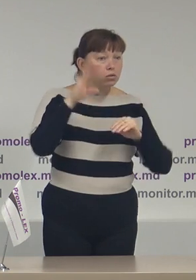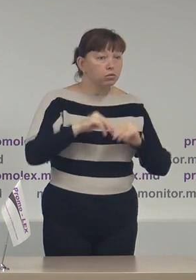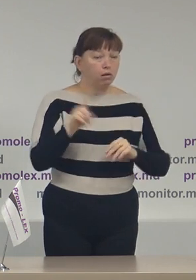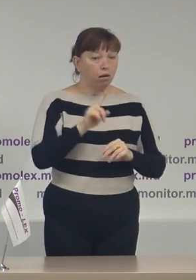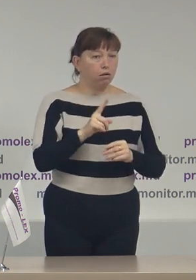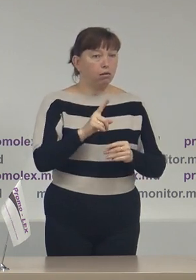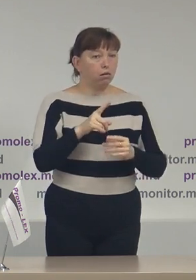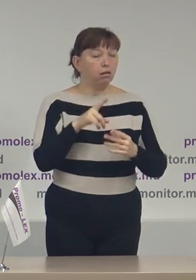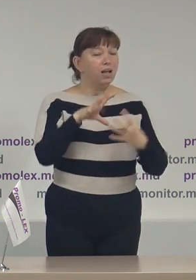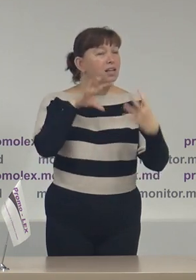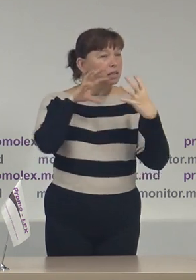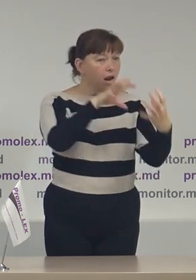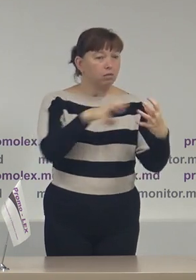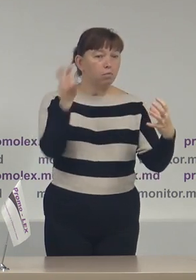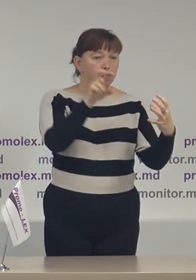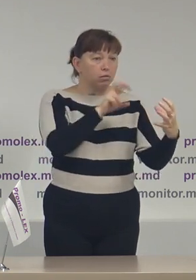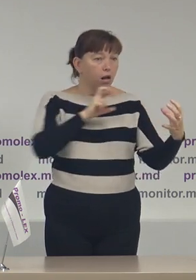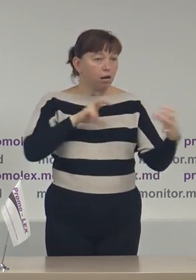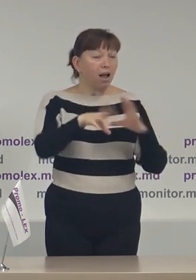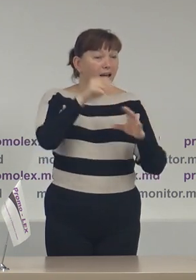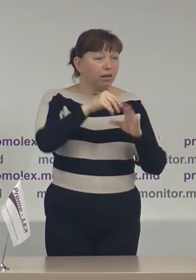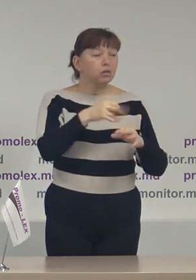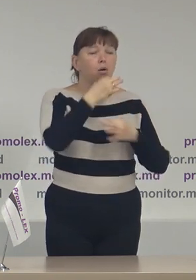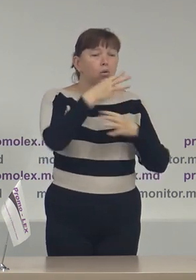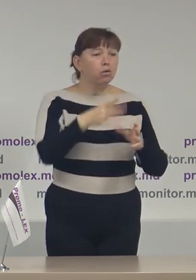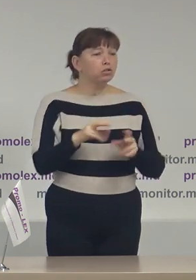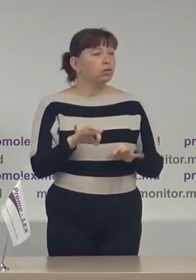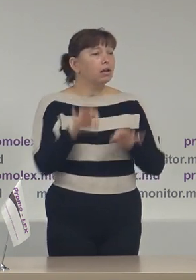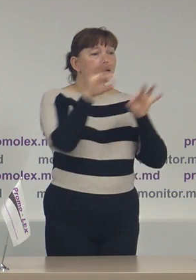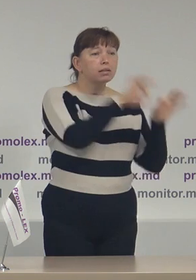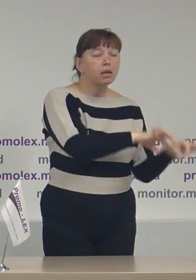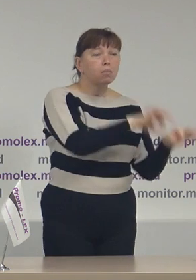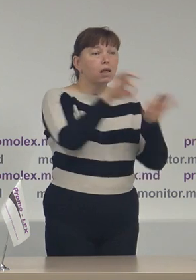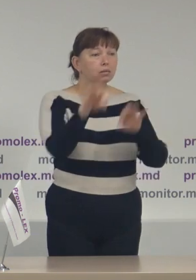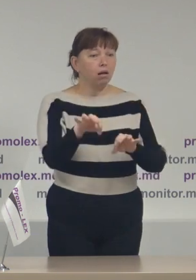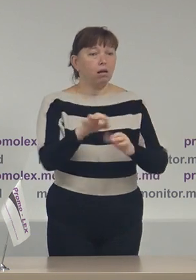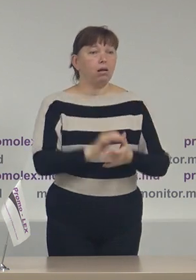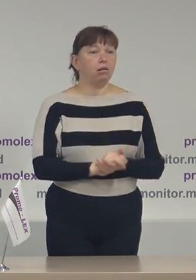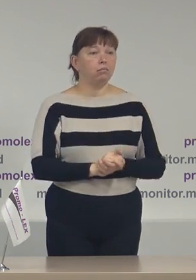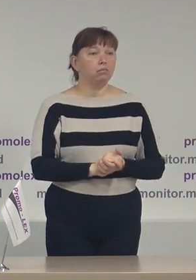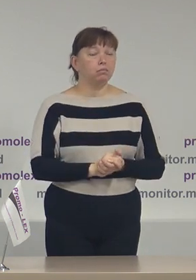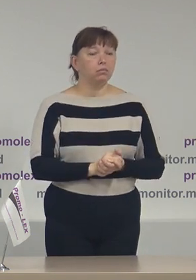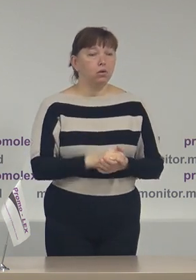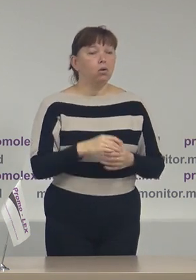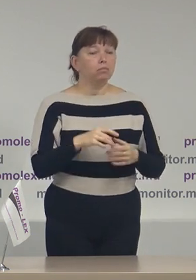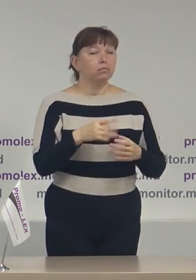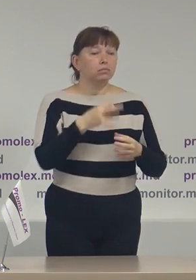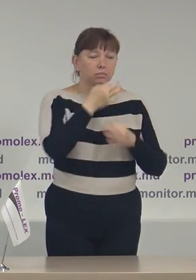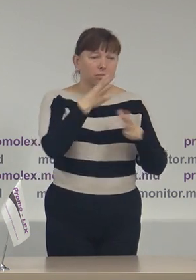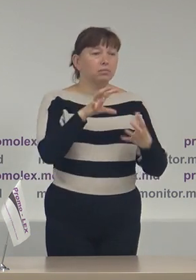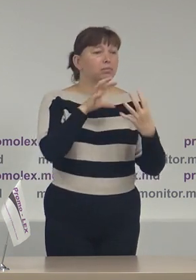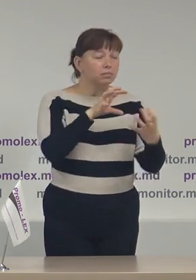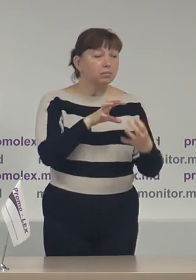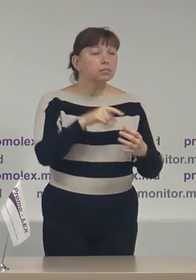transportarea organizată a alegătorilor, orice deplasare cu autoturism e